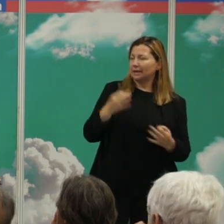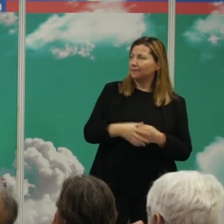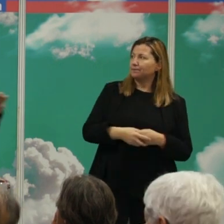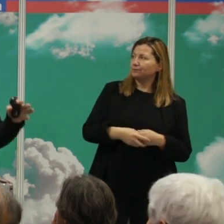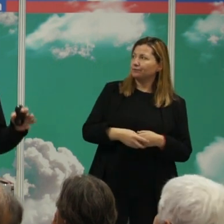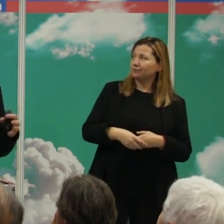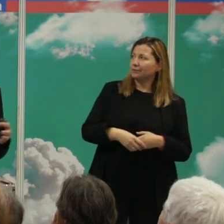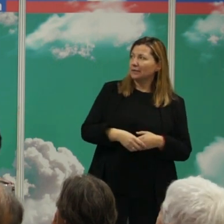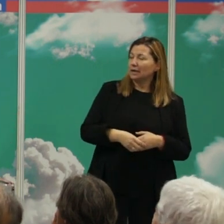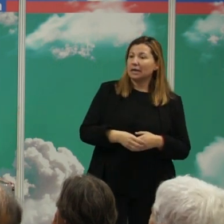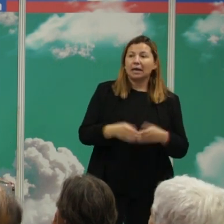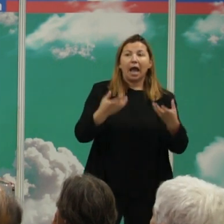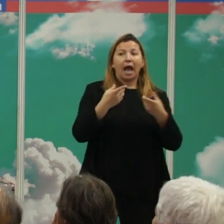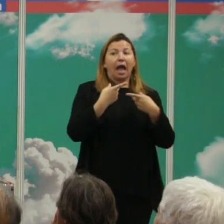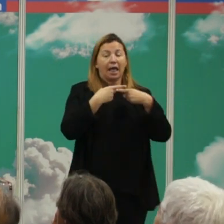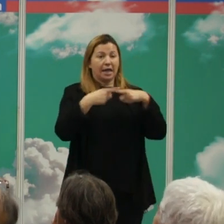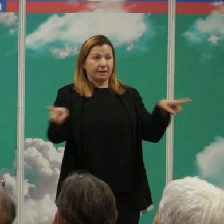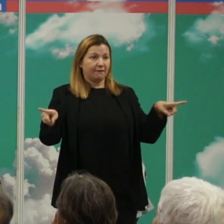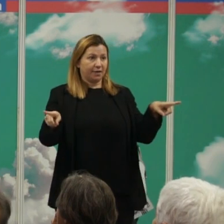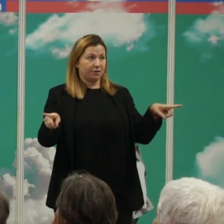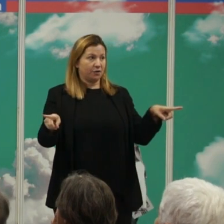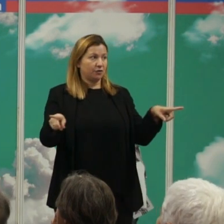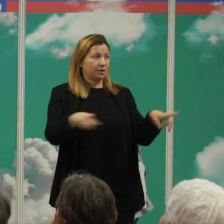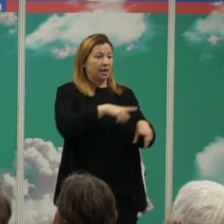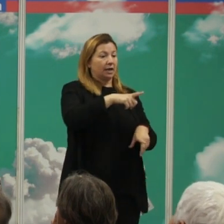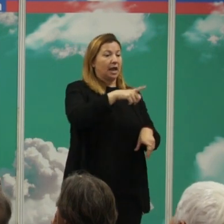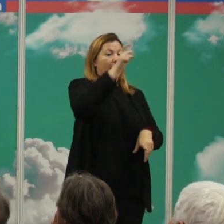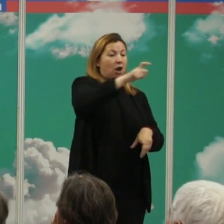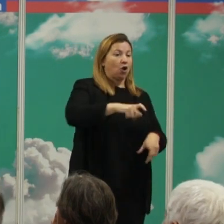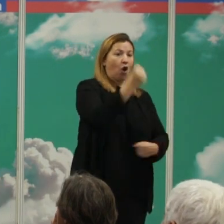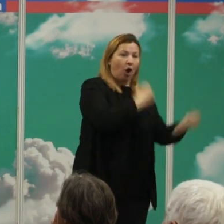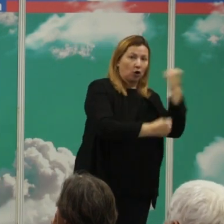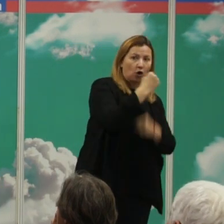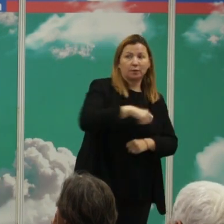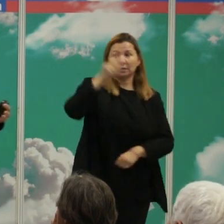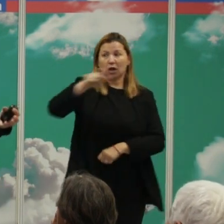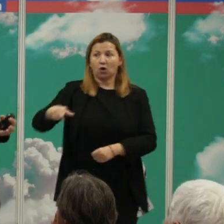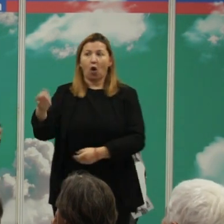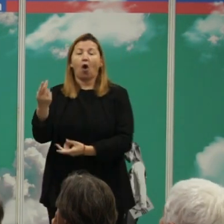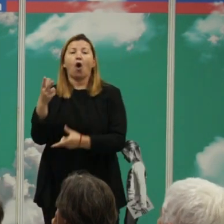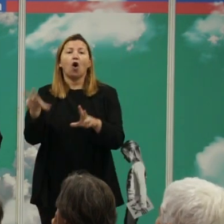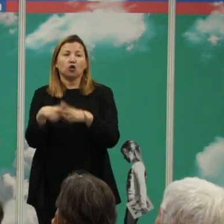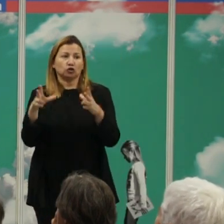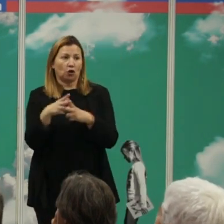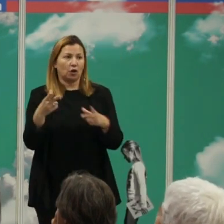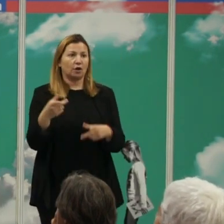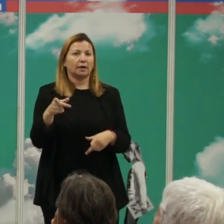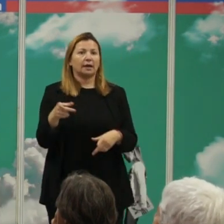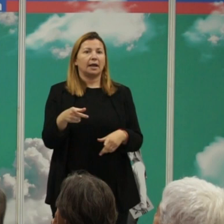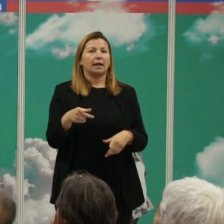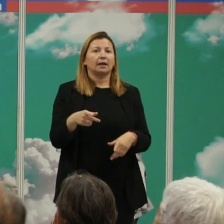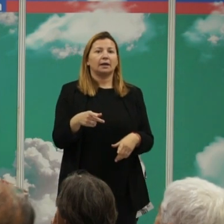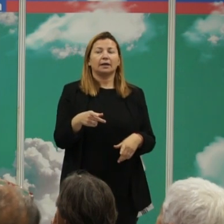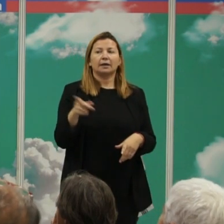utilizando la diferenciación que hacen la mayoría de los sociólogos y de los economistas de las grandes sociedades es decir de los sistemas sociopolíticos